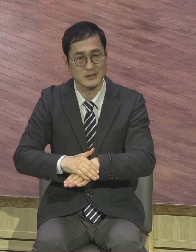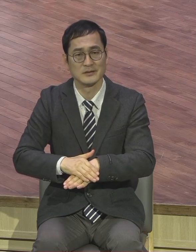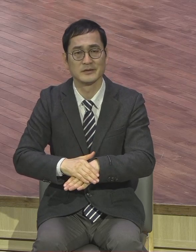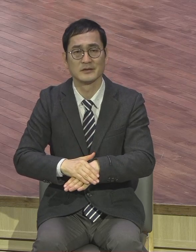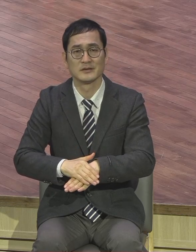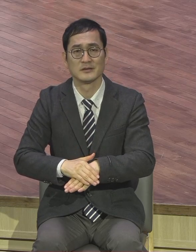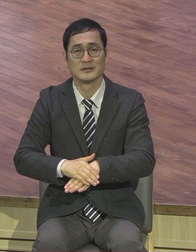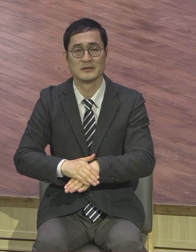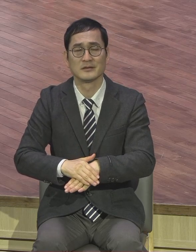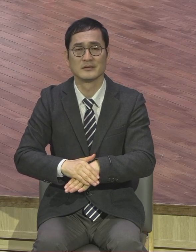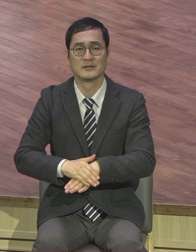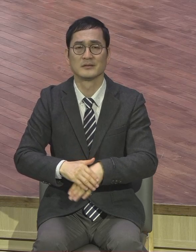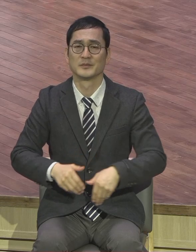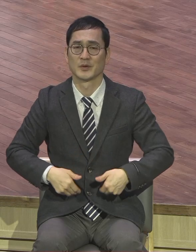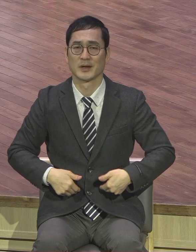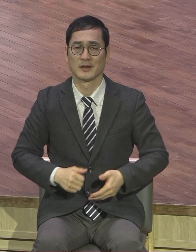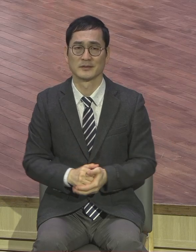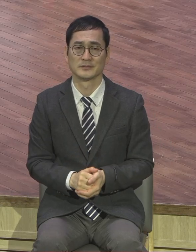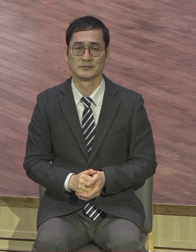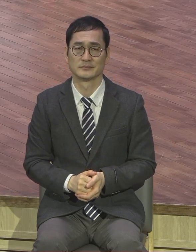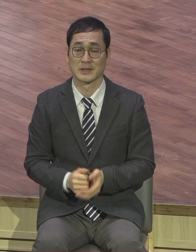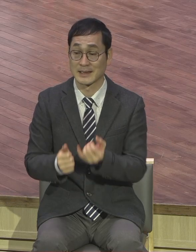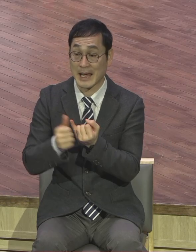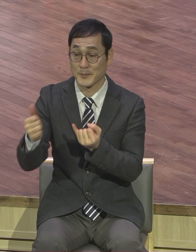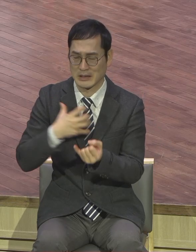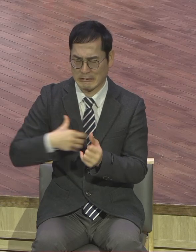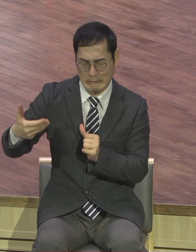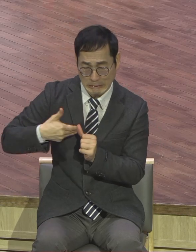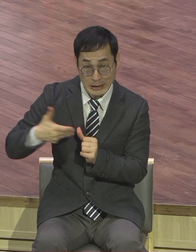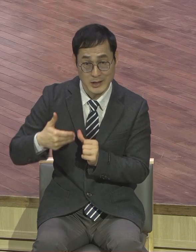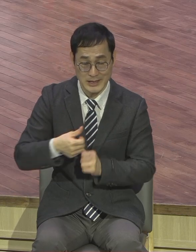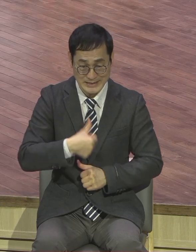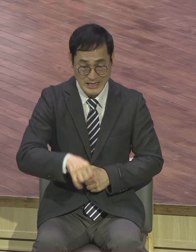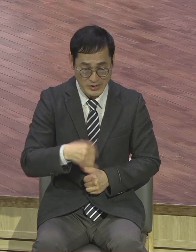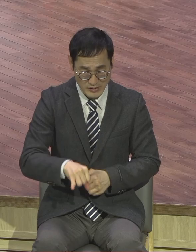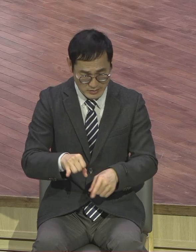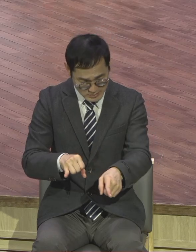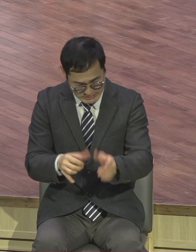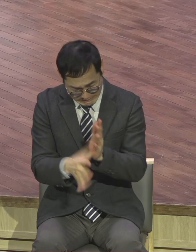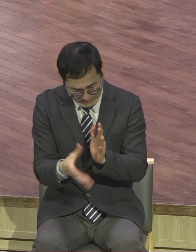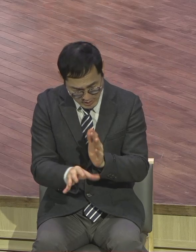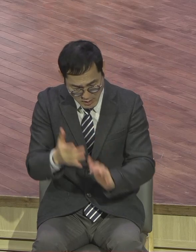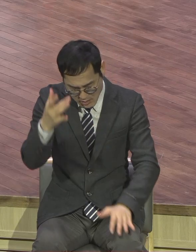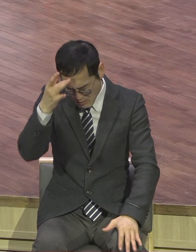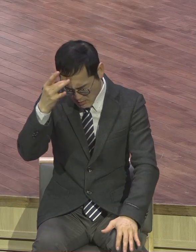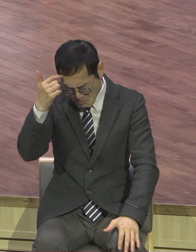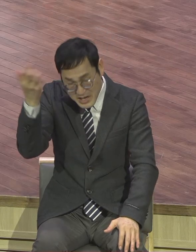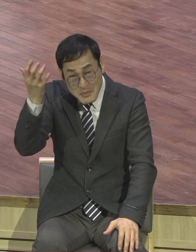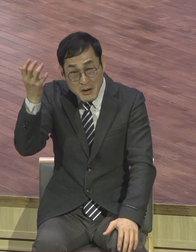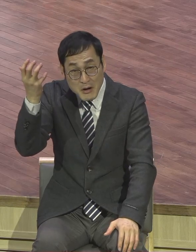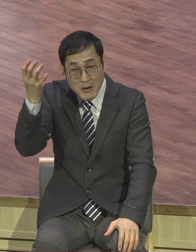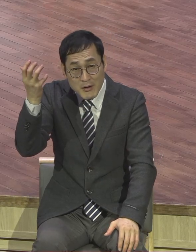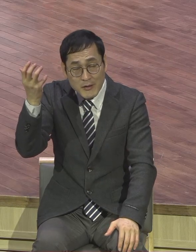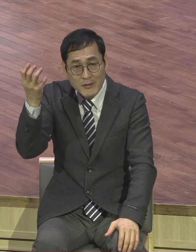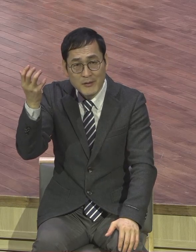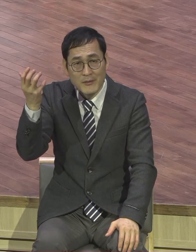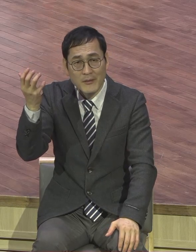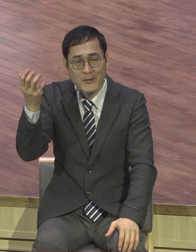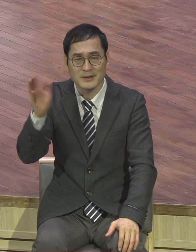남편이 괴롭힙니까? 자식이 골통입니까? 오직 그리스도 되면 답 나옵니다.